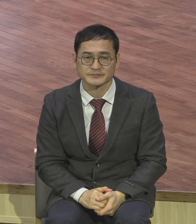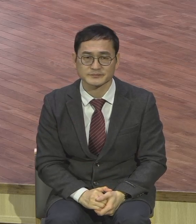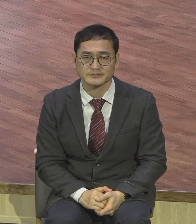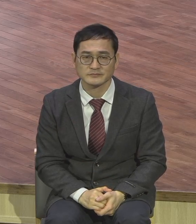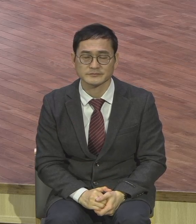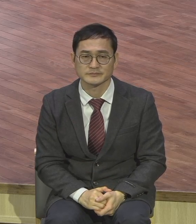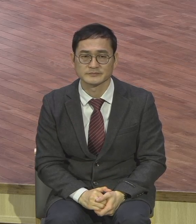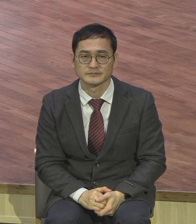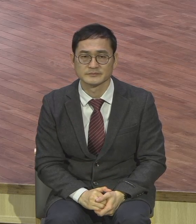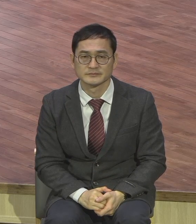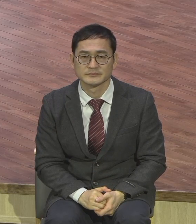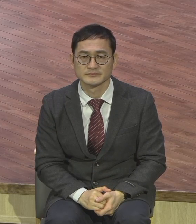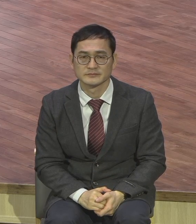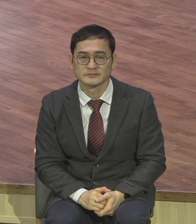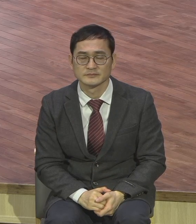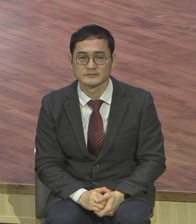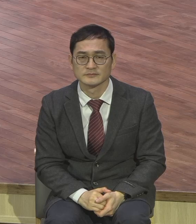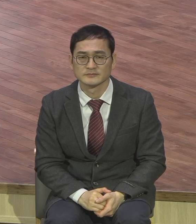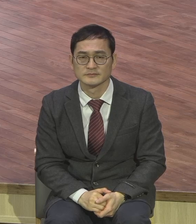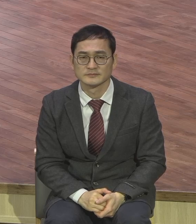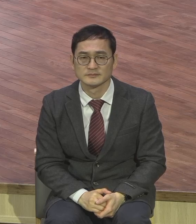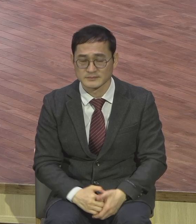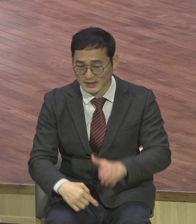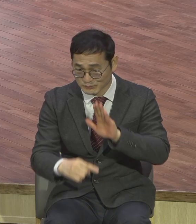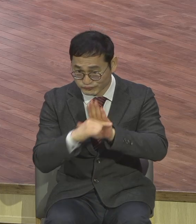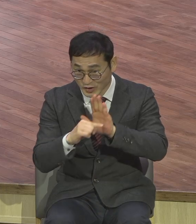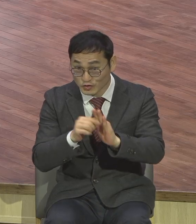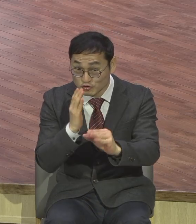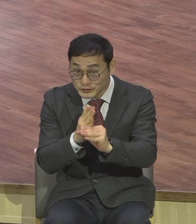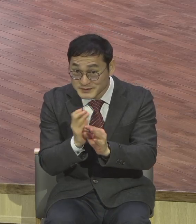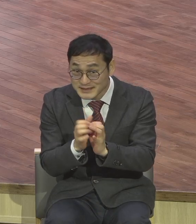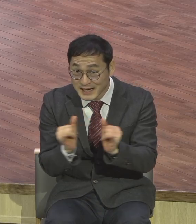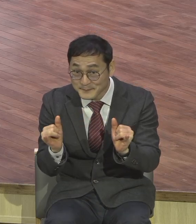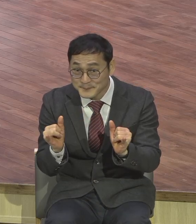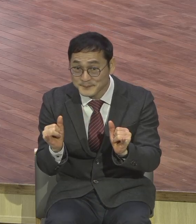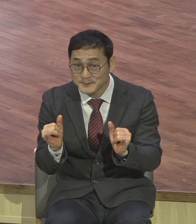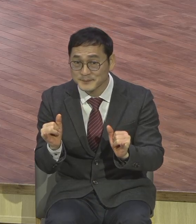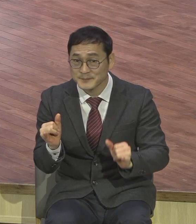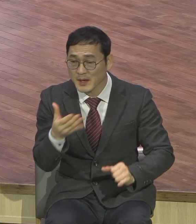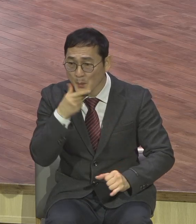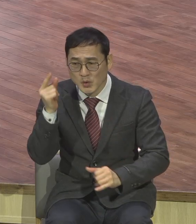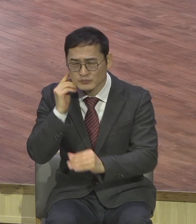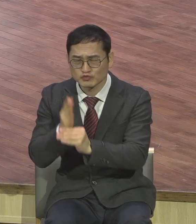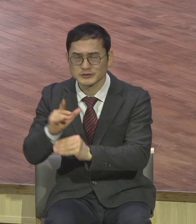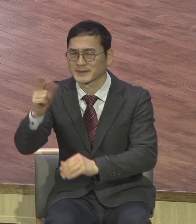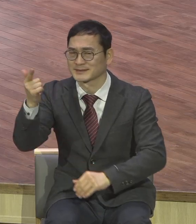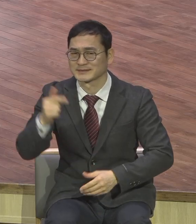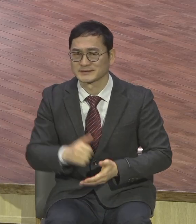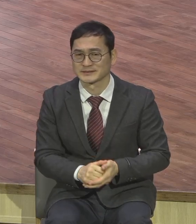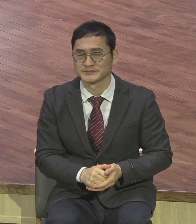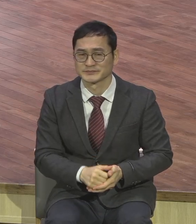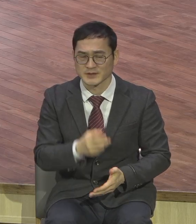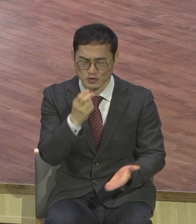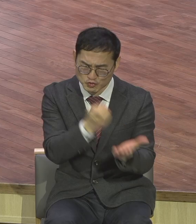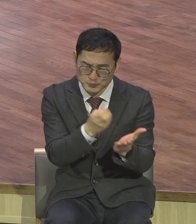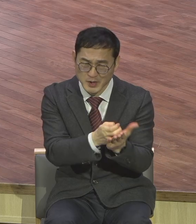사람은요 보금체질이 아니라 결국은 낫는 것이 율법을 나요 그럼 너 자신도 불행하고 남도 불행하고